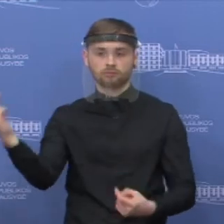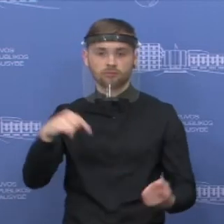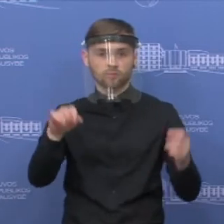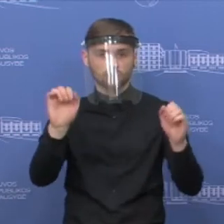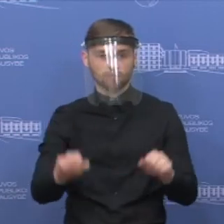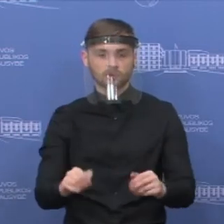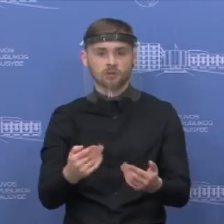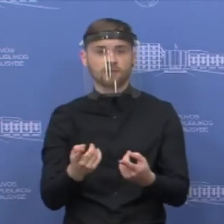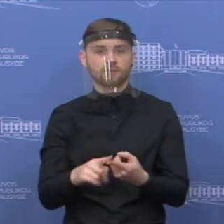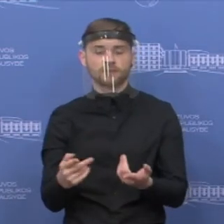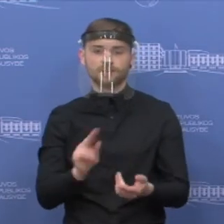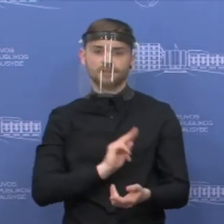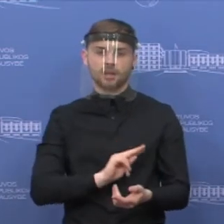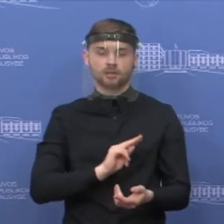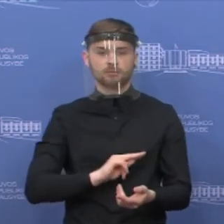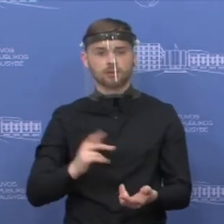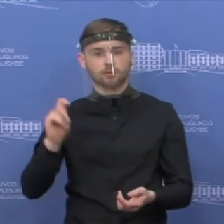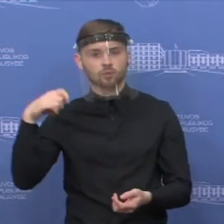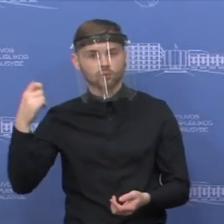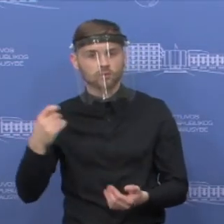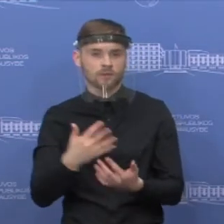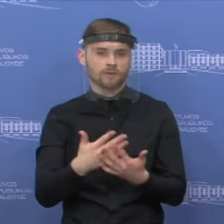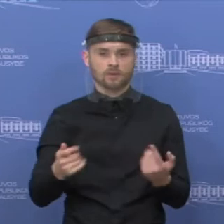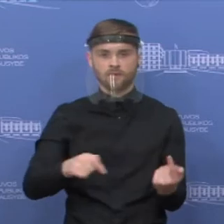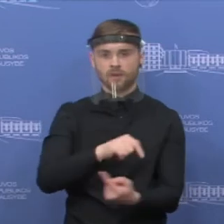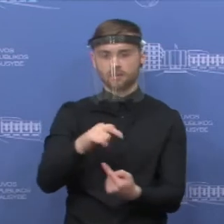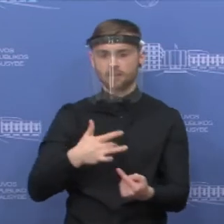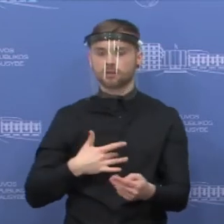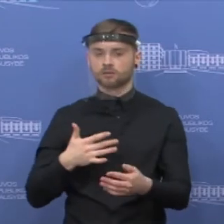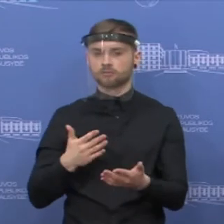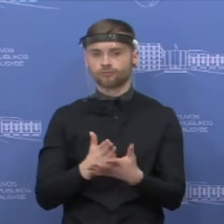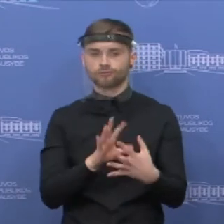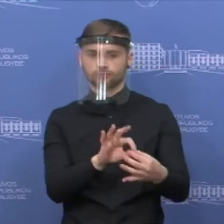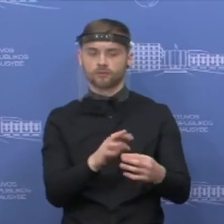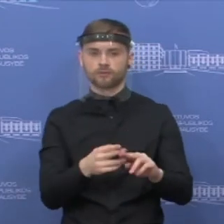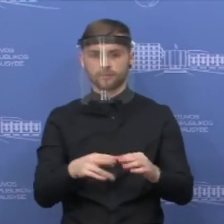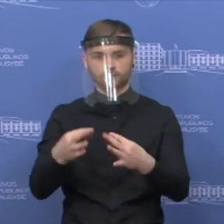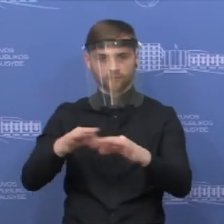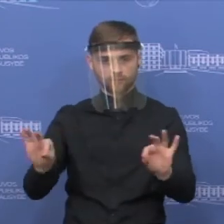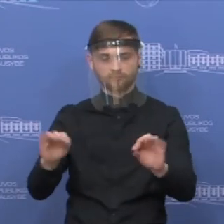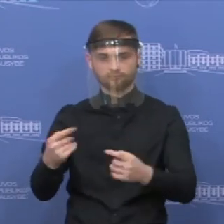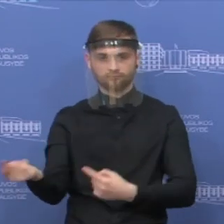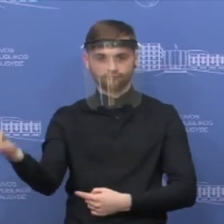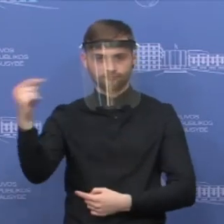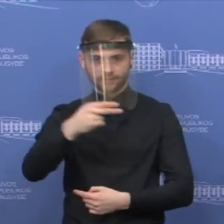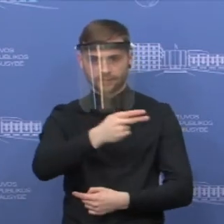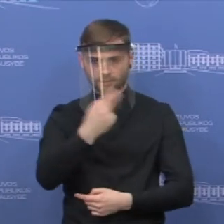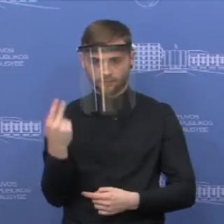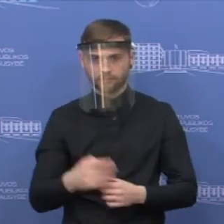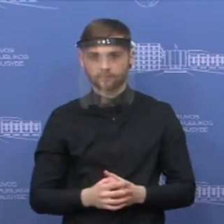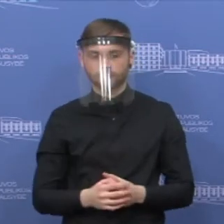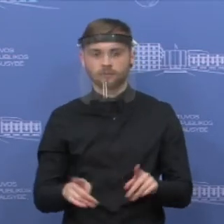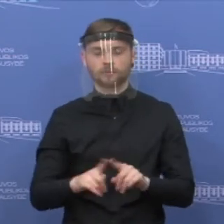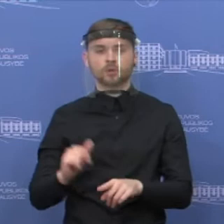darbą, verslo arba studijų reikalais. Taip pat bus leidžiama atvykti asmenims,